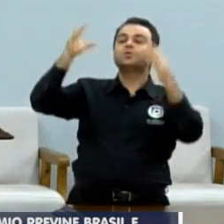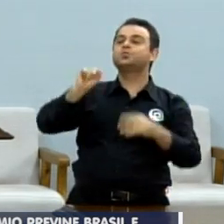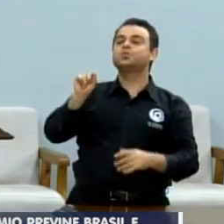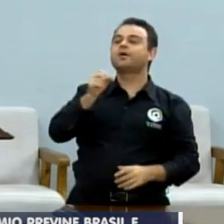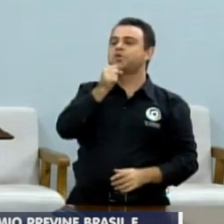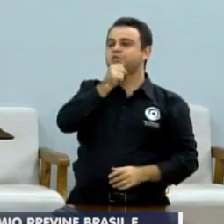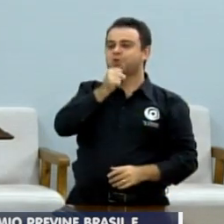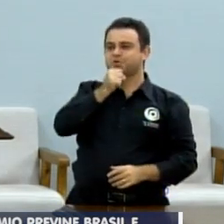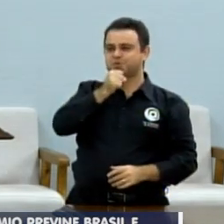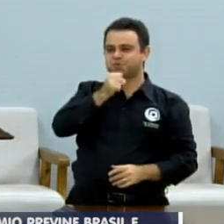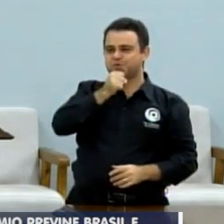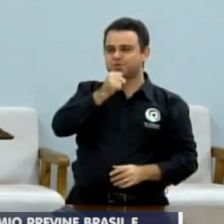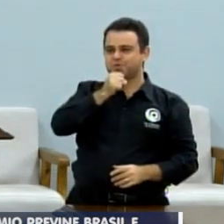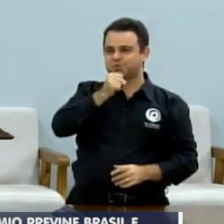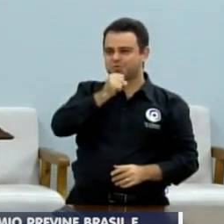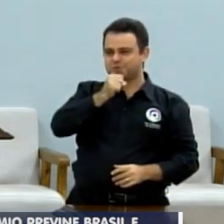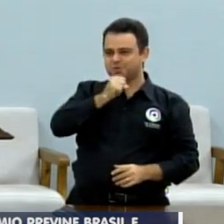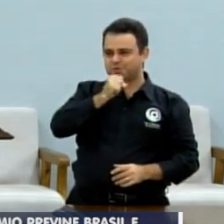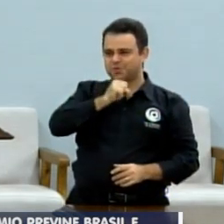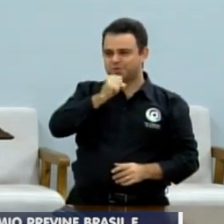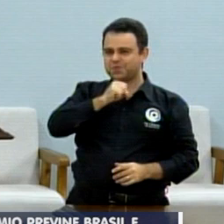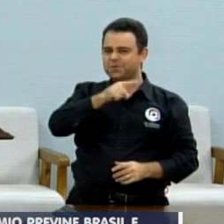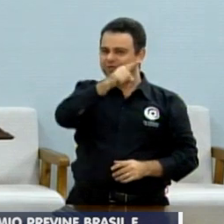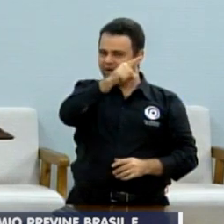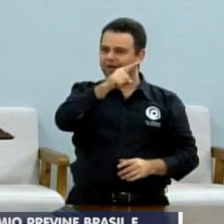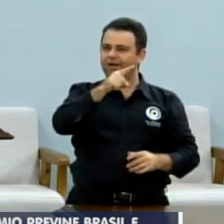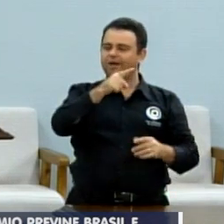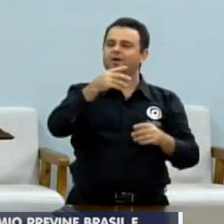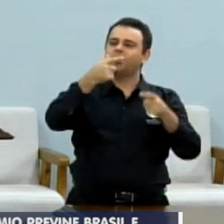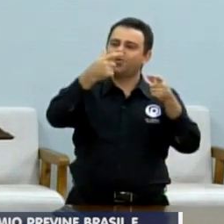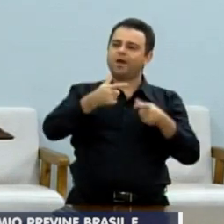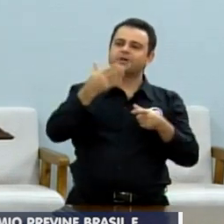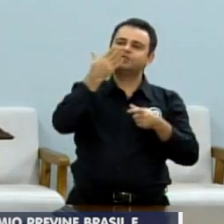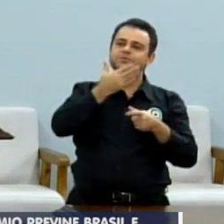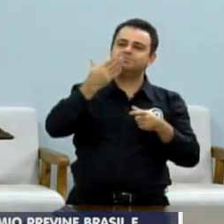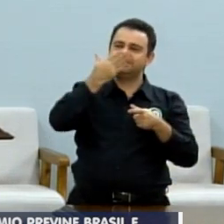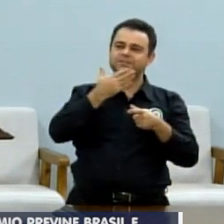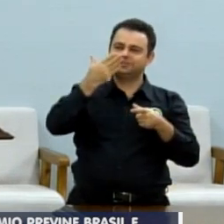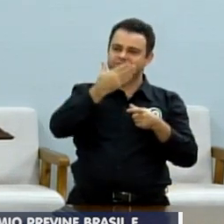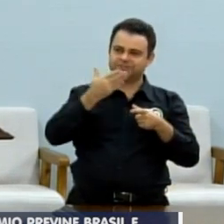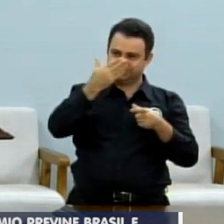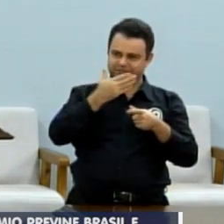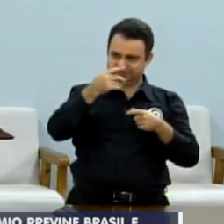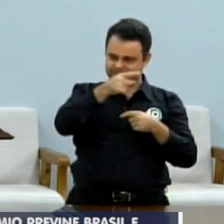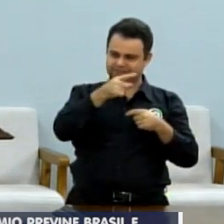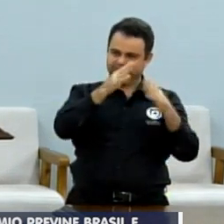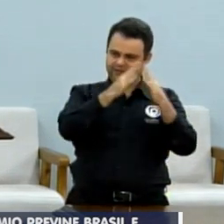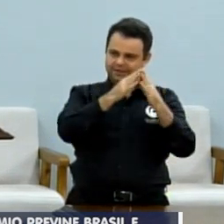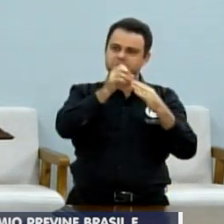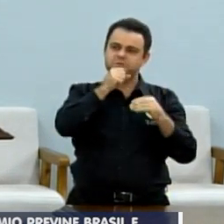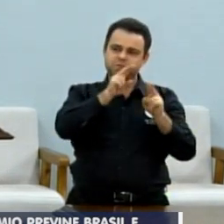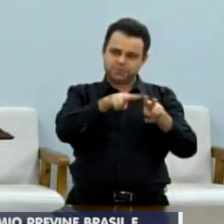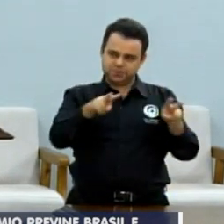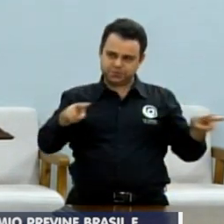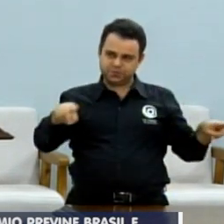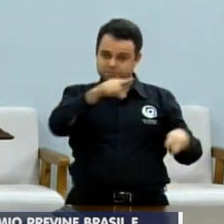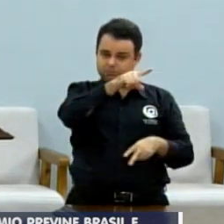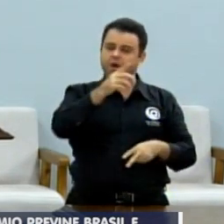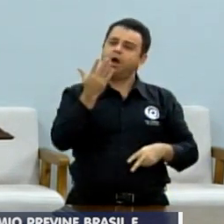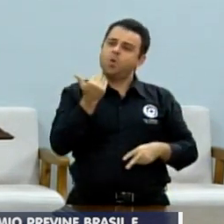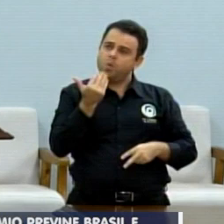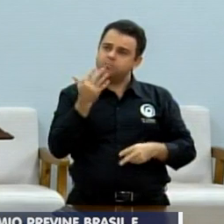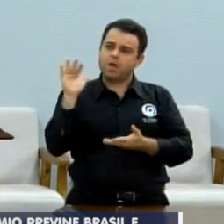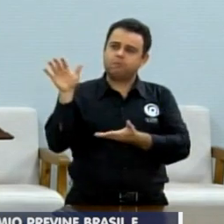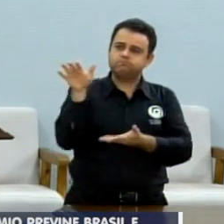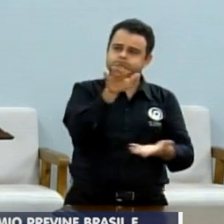E vocês citaram aqui o Asilo Timite. Manda um abraço para o Hildo, que arrecadaram 175 sextas, que